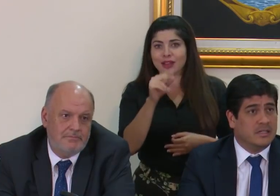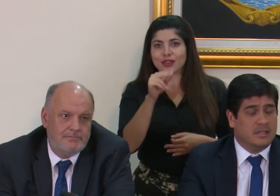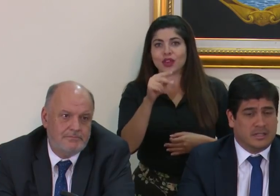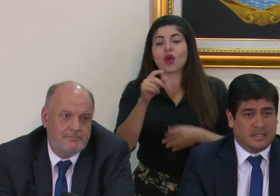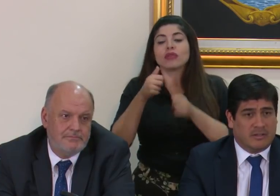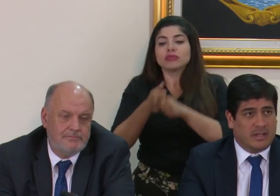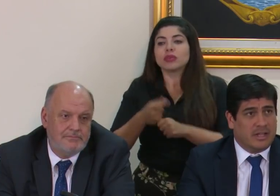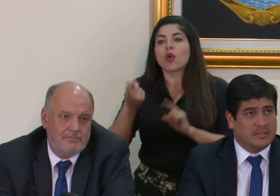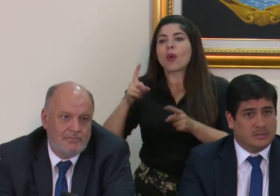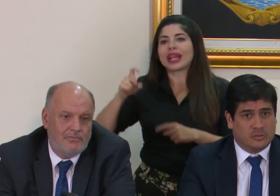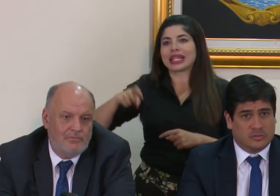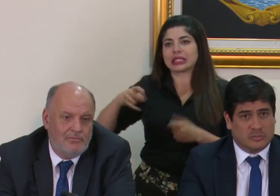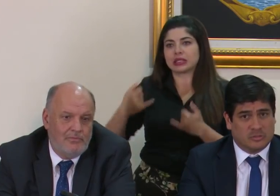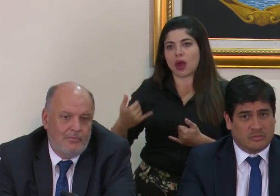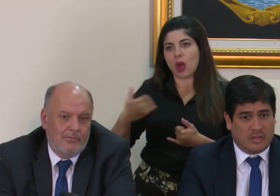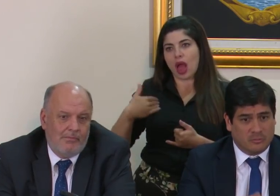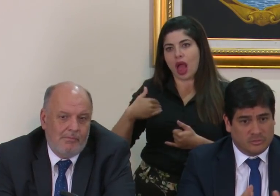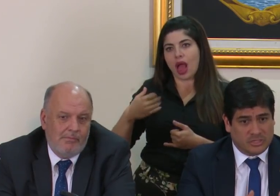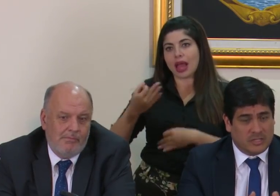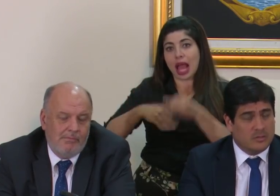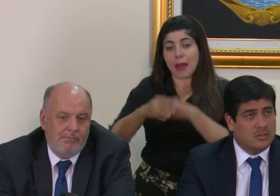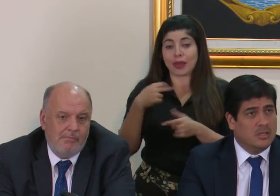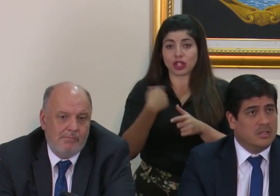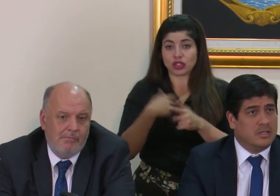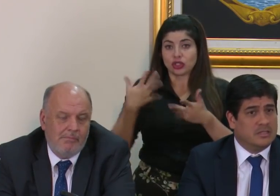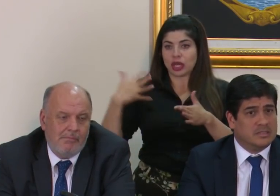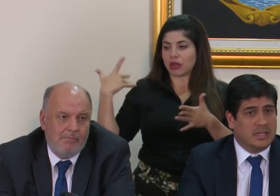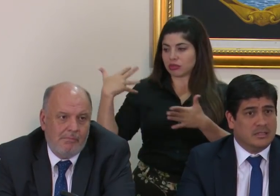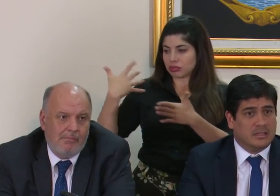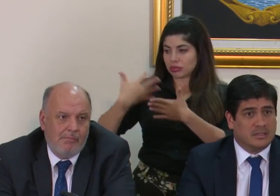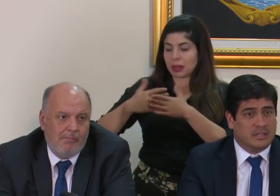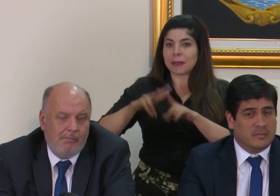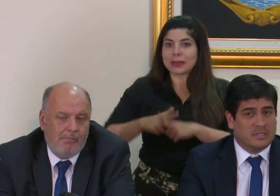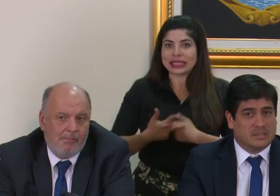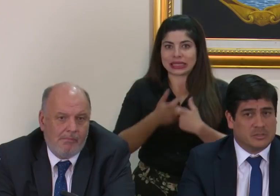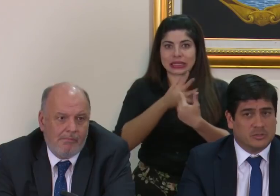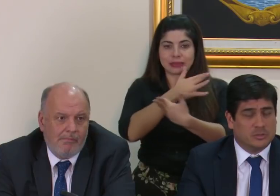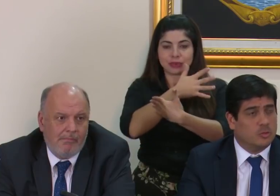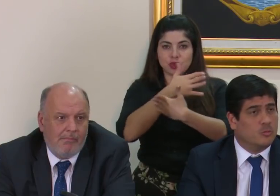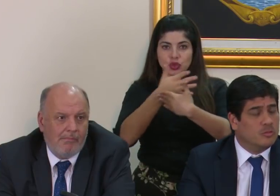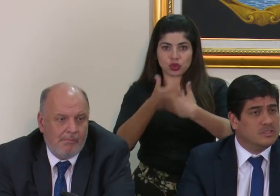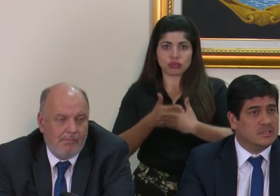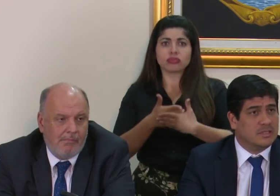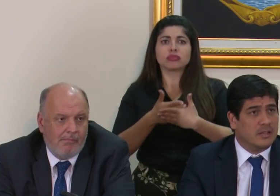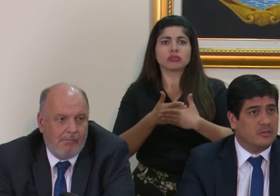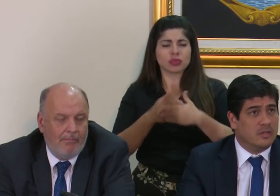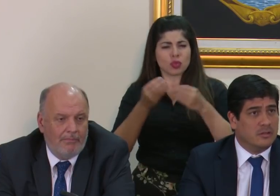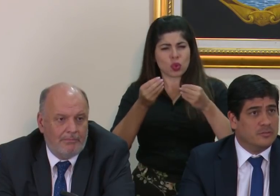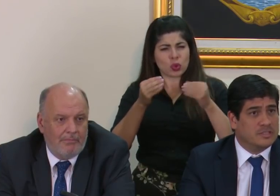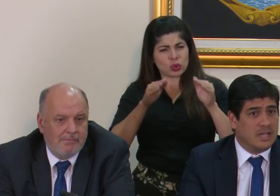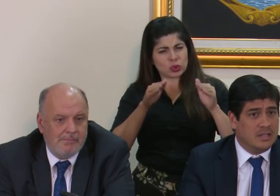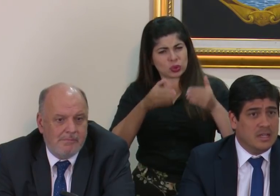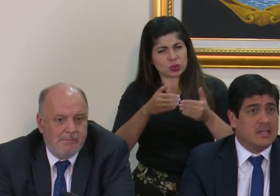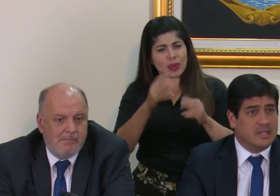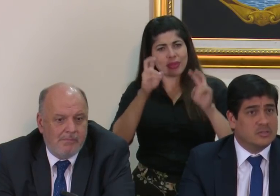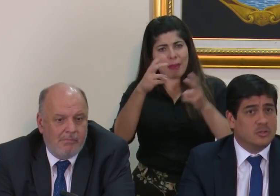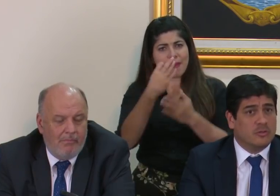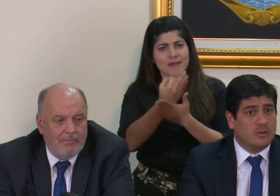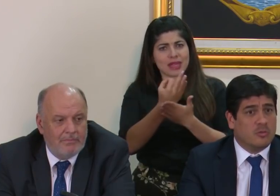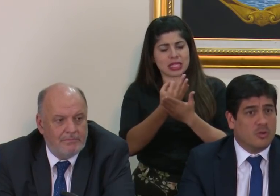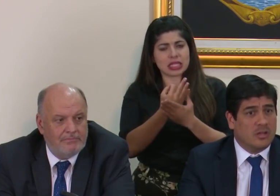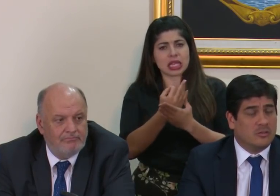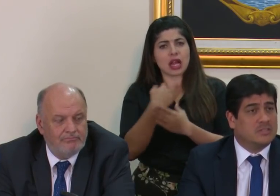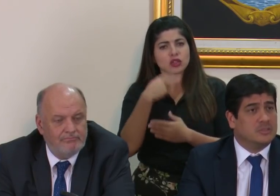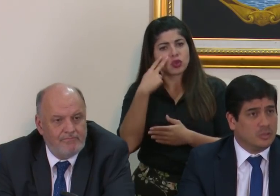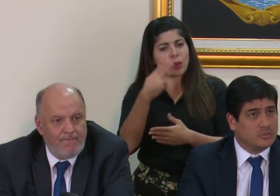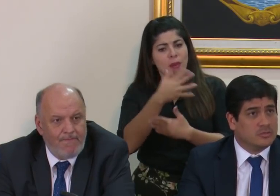que se tiene que llevar adelante. Nosotros hemos cerrado un ciclo inicial de la administración que estuvo muy centrado en lo fiscal y eso